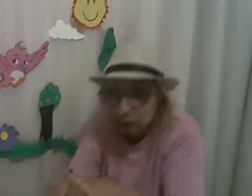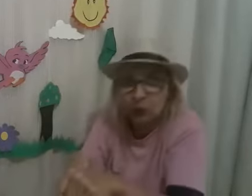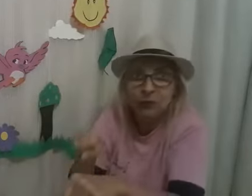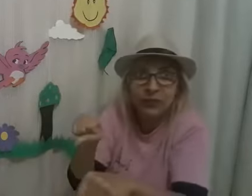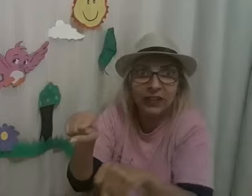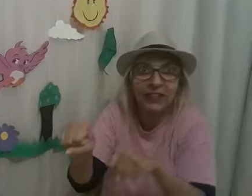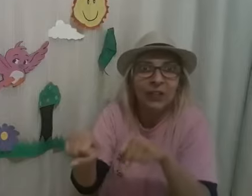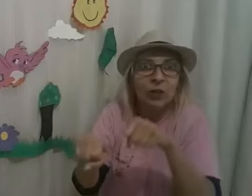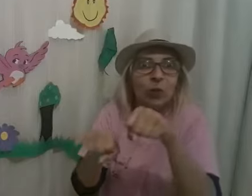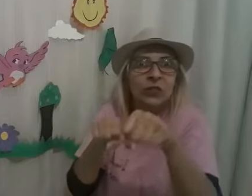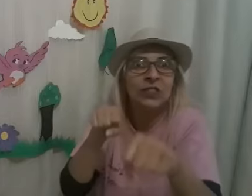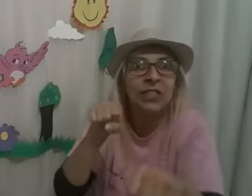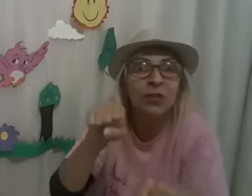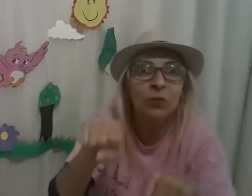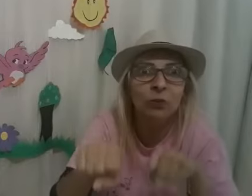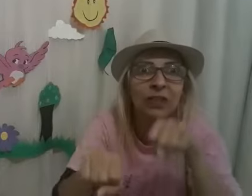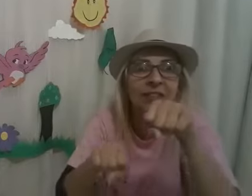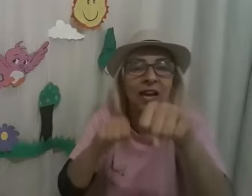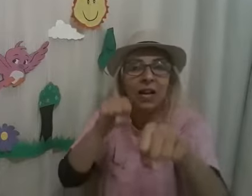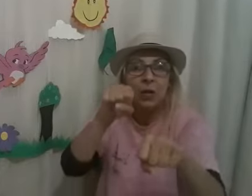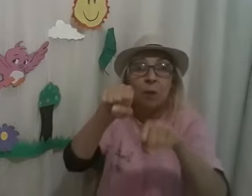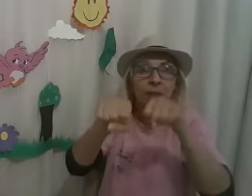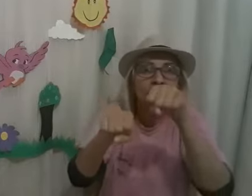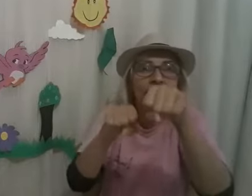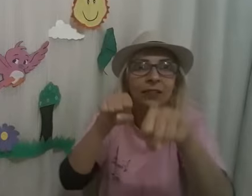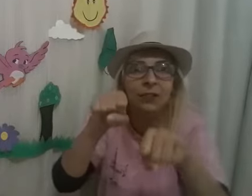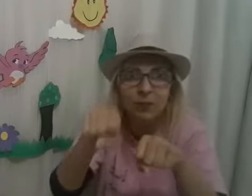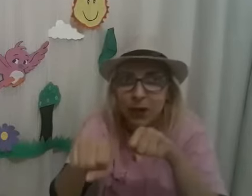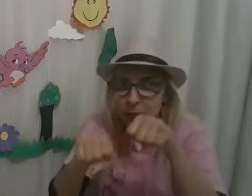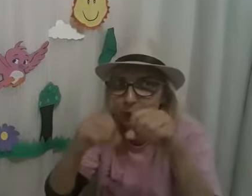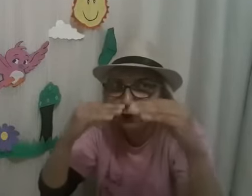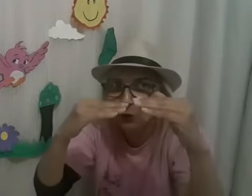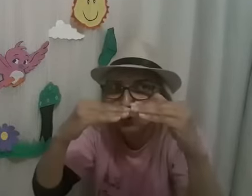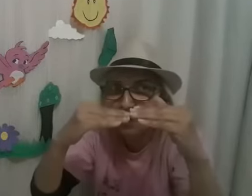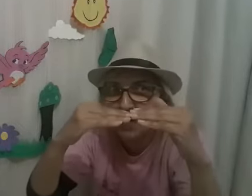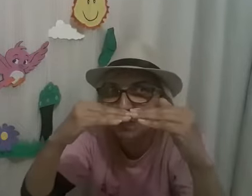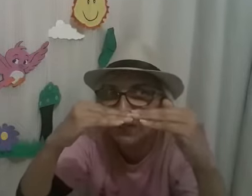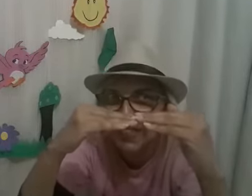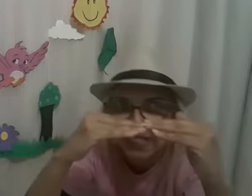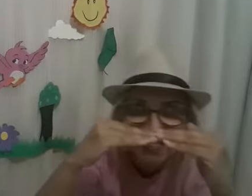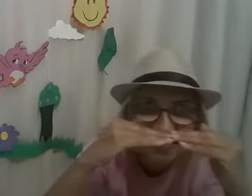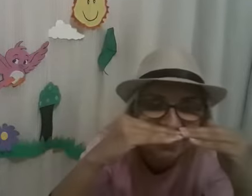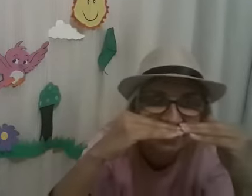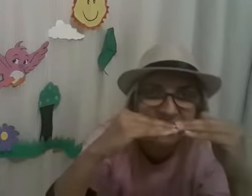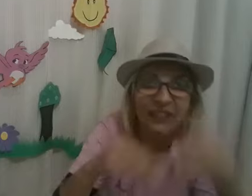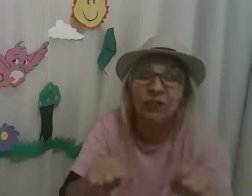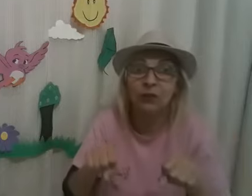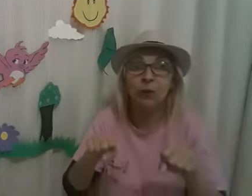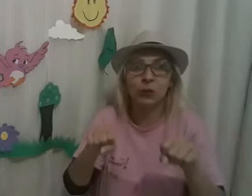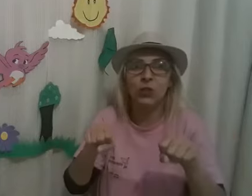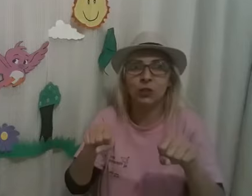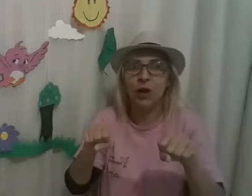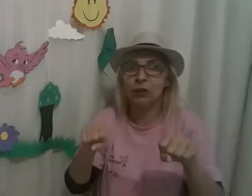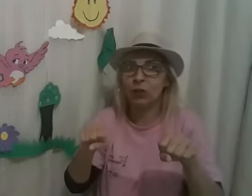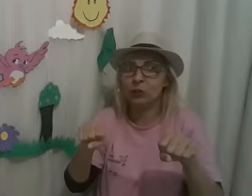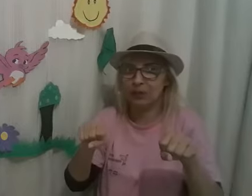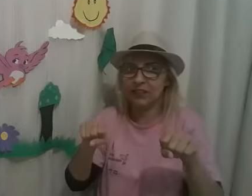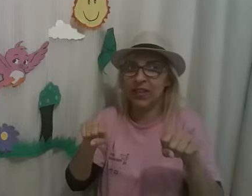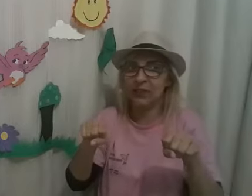Ufa! Conseguimos passar pedalando embaixo do túnel bem pequenininho. Vamos continuar o nosso passeio?